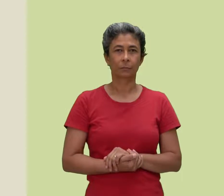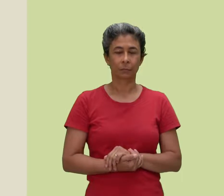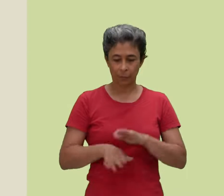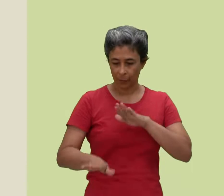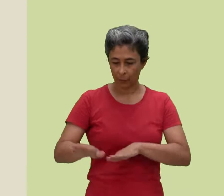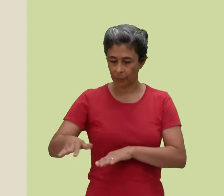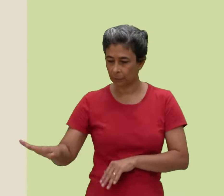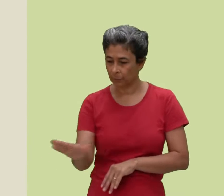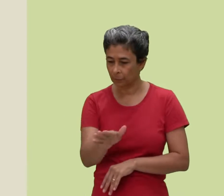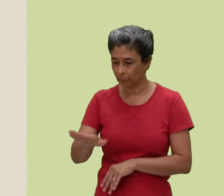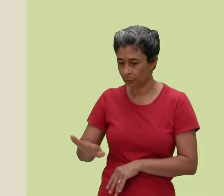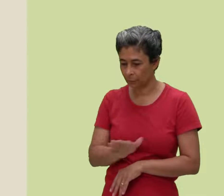Apagar as pegadas.